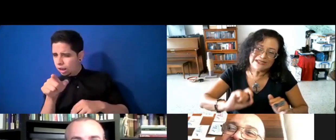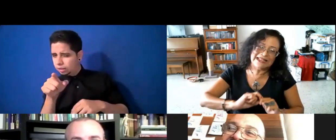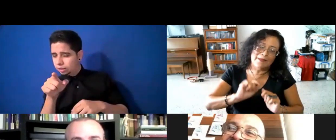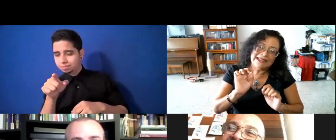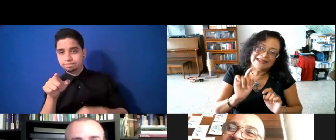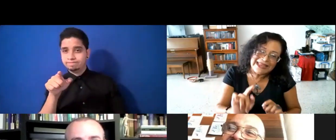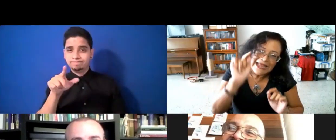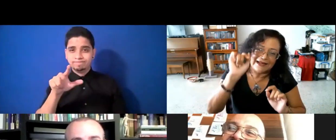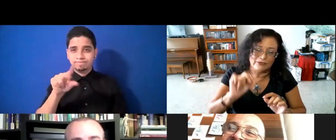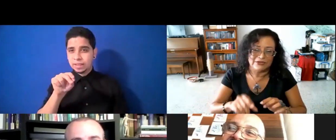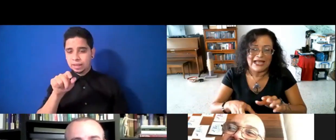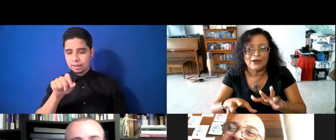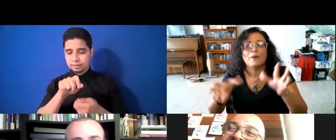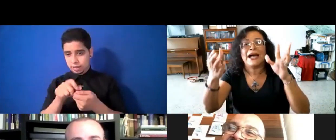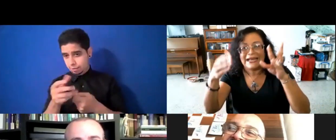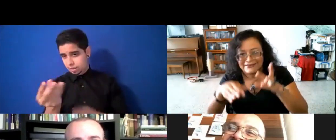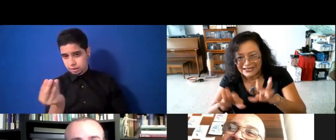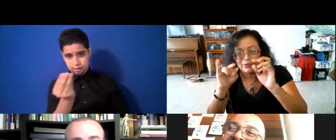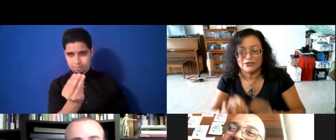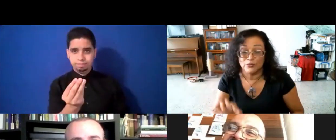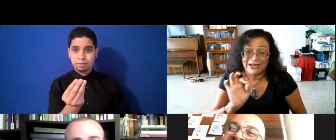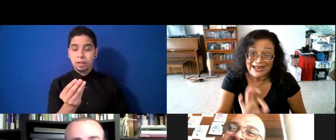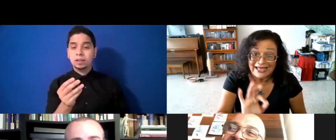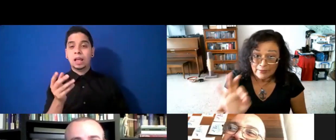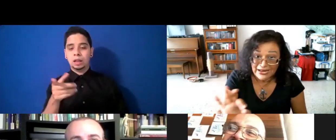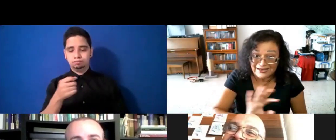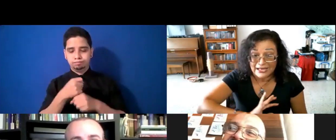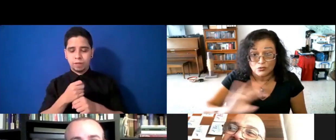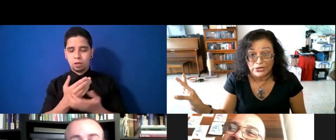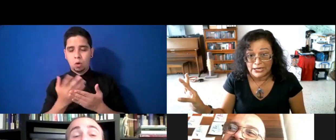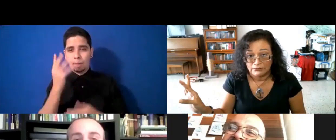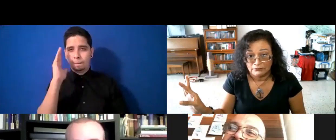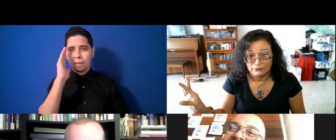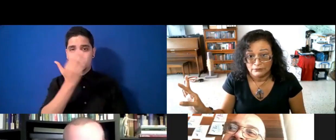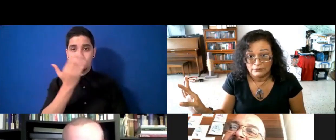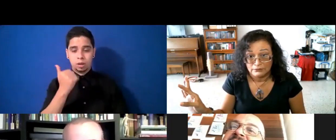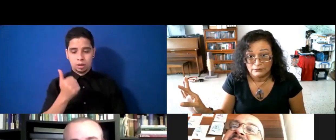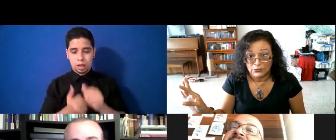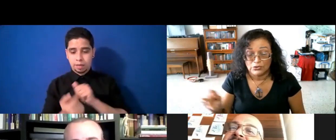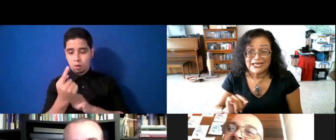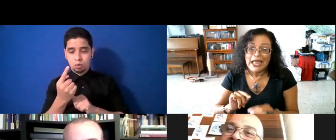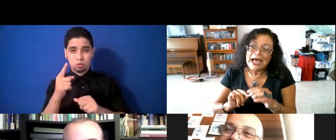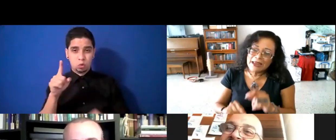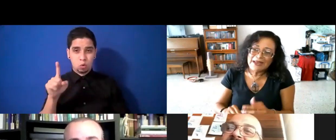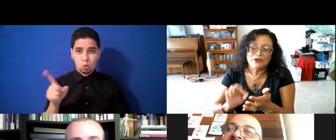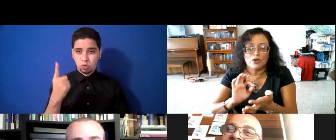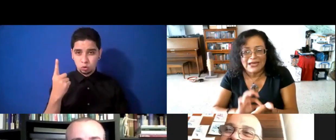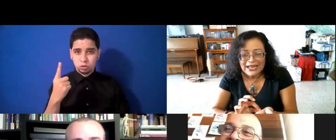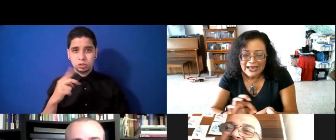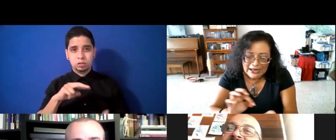exactamente es que quieras eso. Es algo parecido a eso. Porque cada pieza es única. Y tú dices, ay, mira, yo vi en